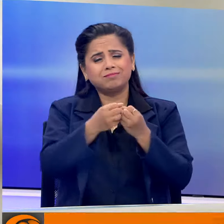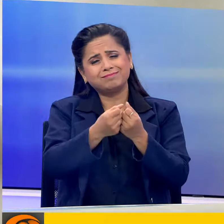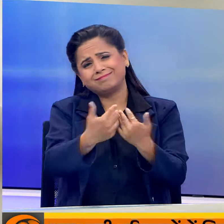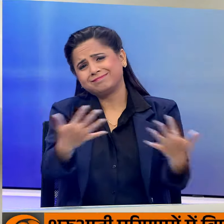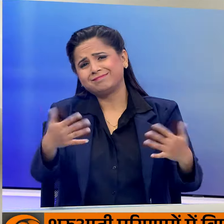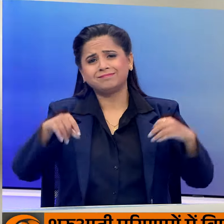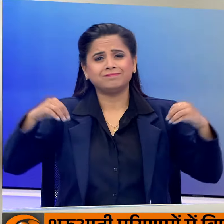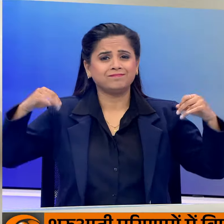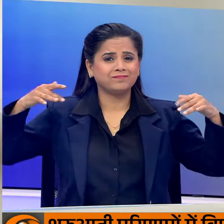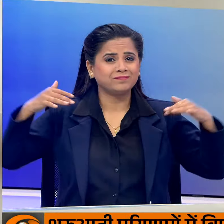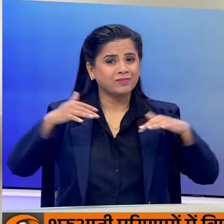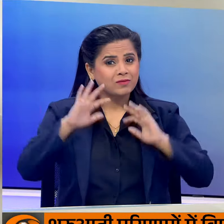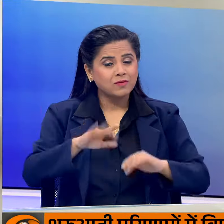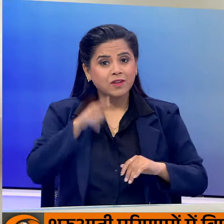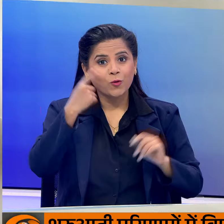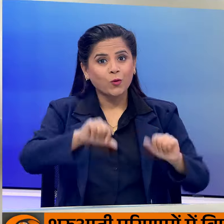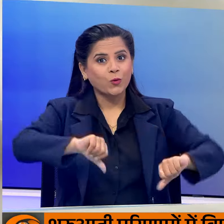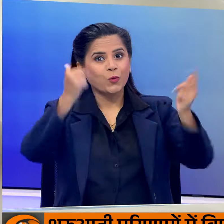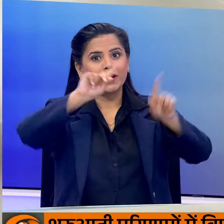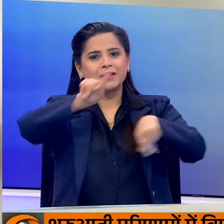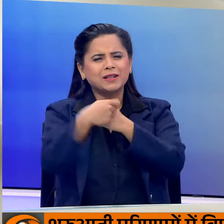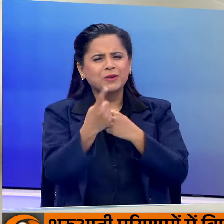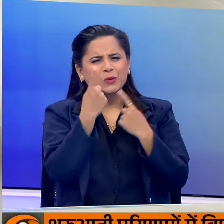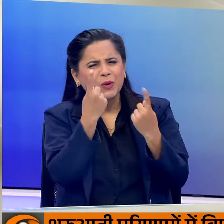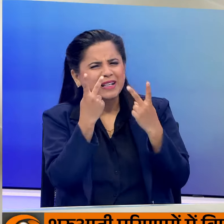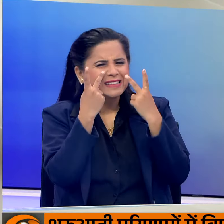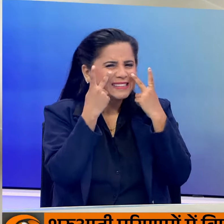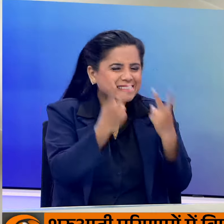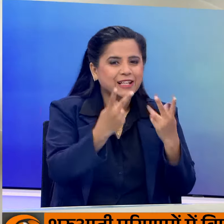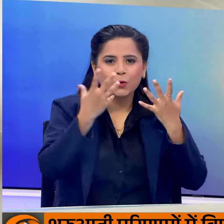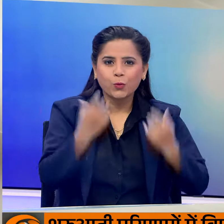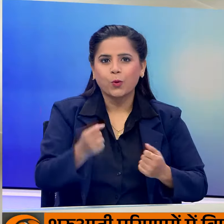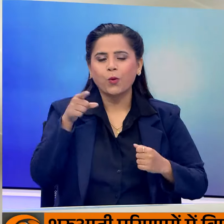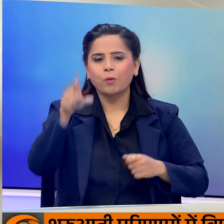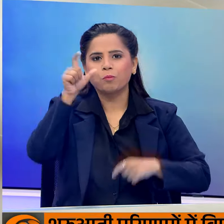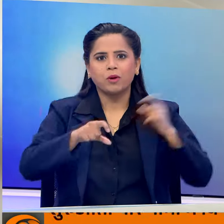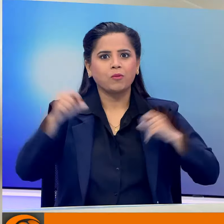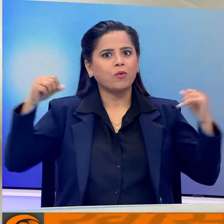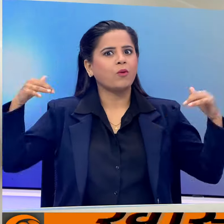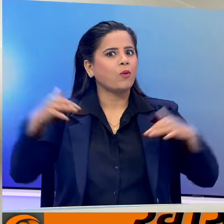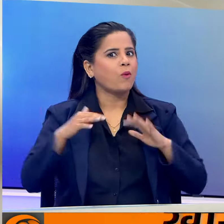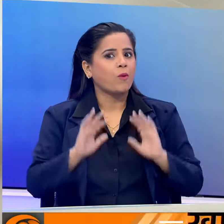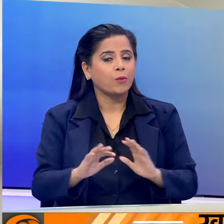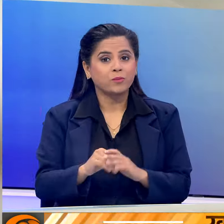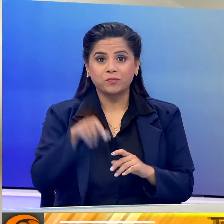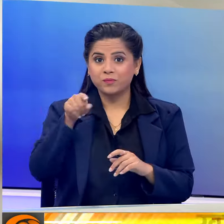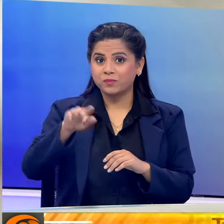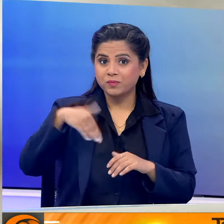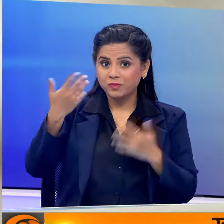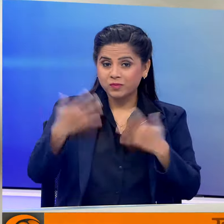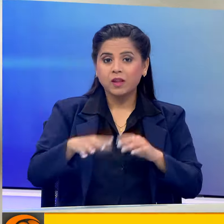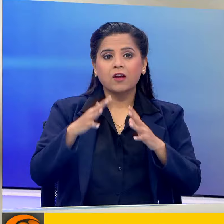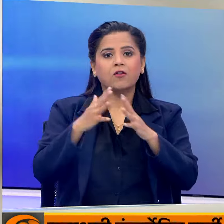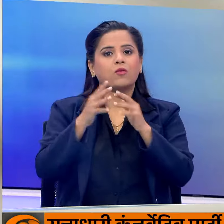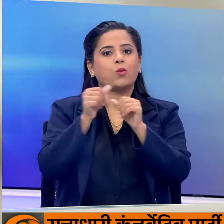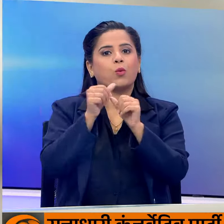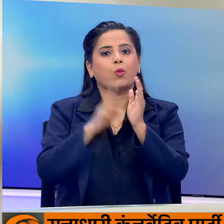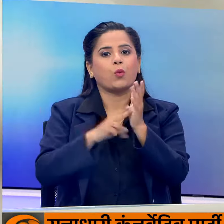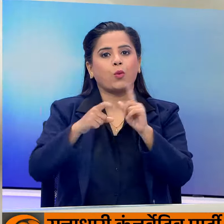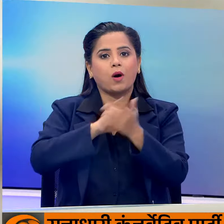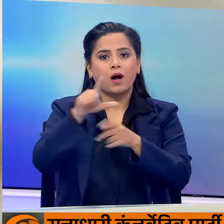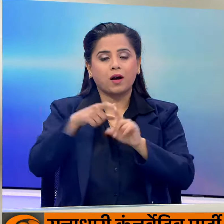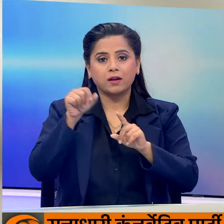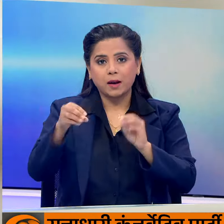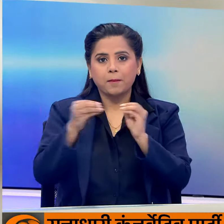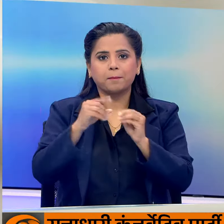मरीन ड्राइब पर विश्वर विजेता टीम की एक जलक पाने के लिए एकत्रित हुए इसके बाद वानखेडे स्टेडियम में बी सी